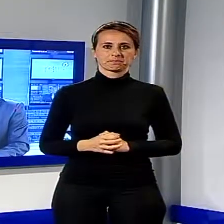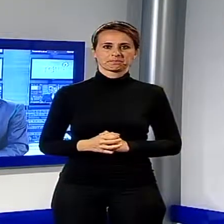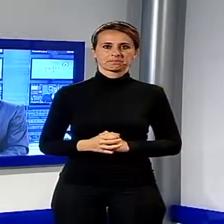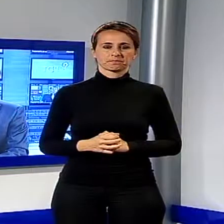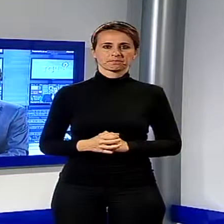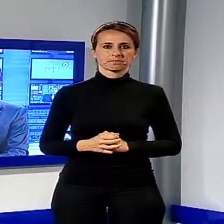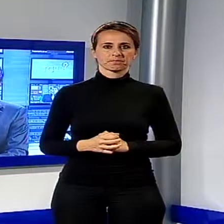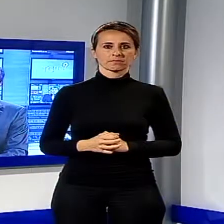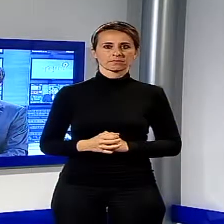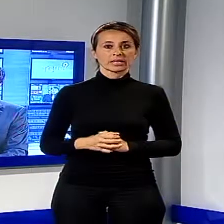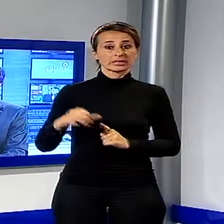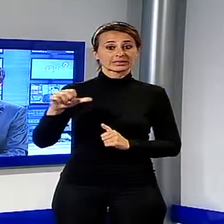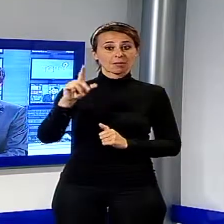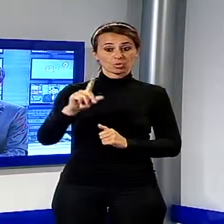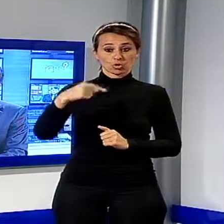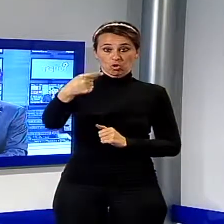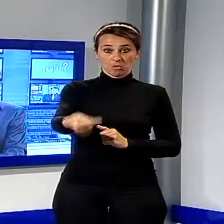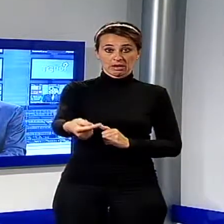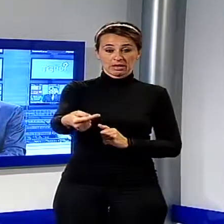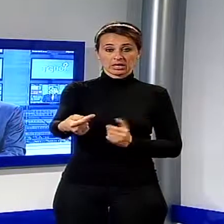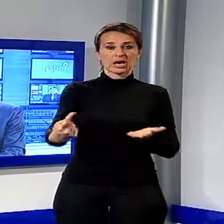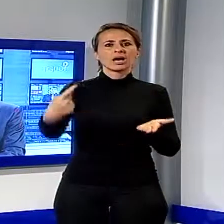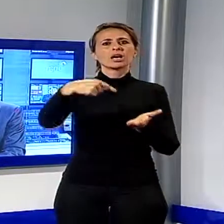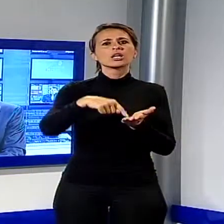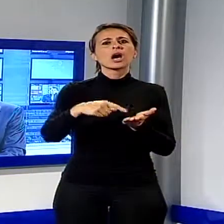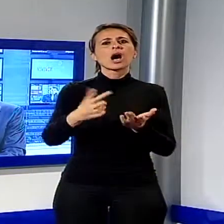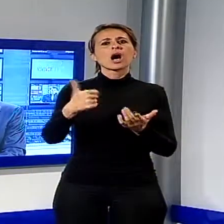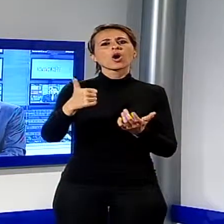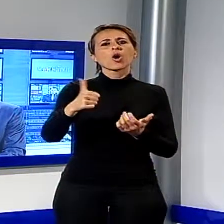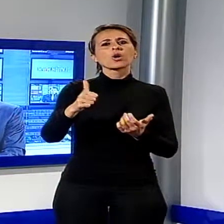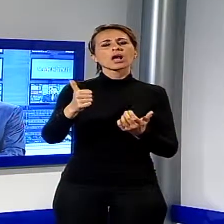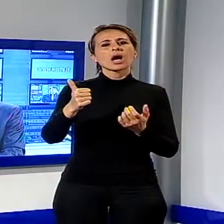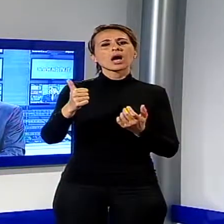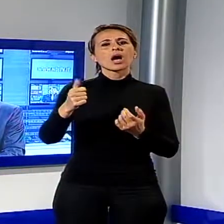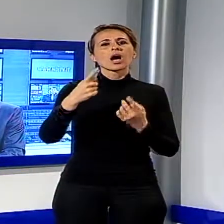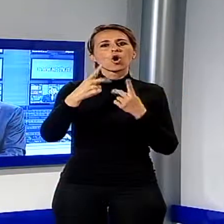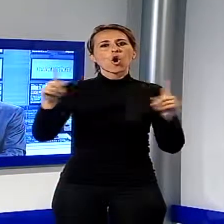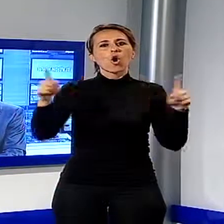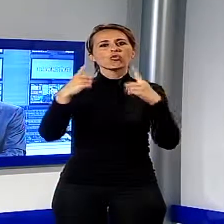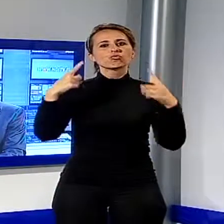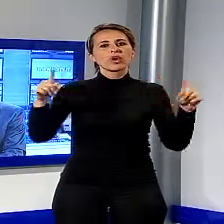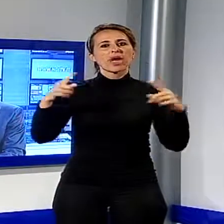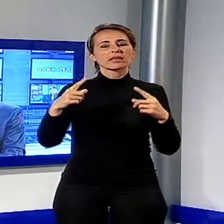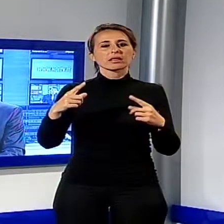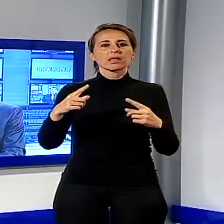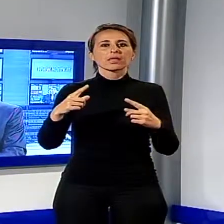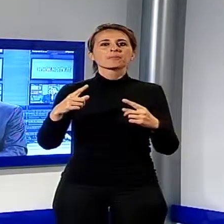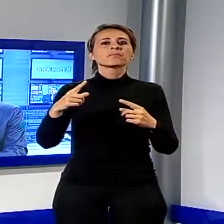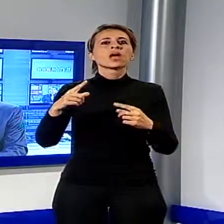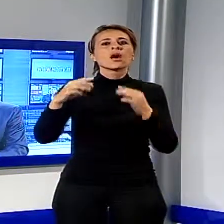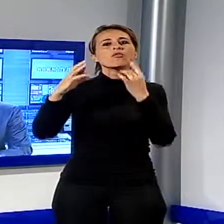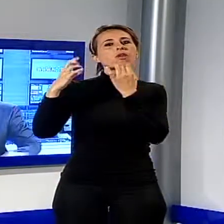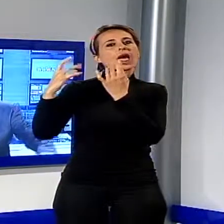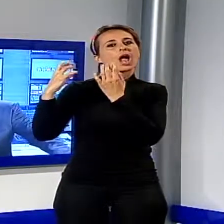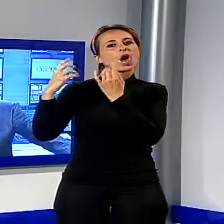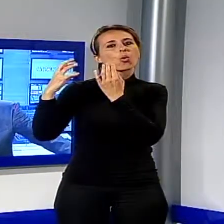In questo weekend ritornano i concerti del Festival Weekend del Flauto, l'evento internazionale organizzato